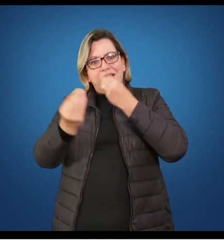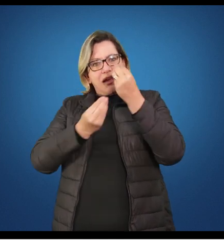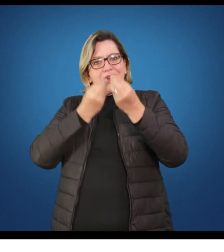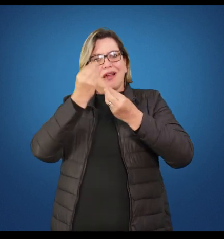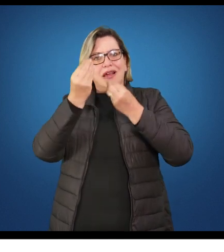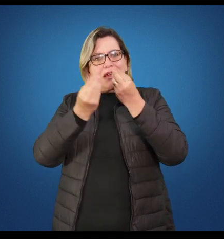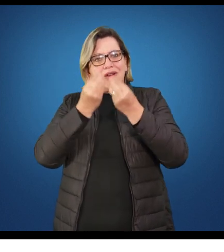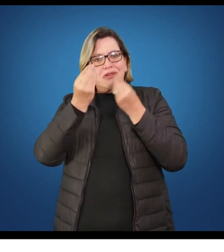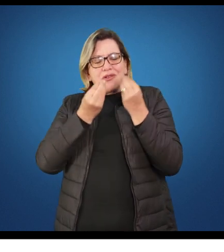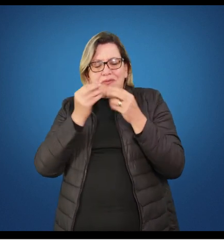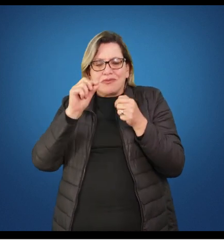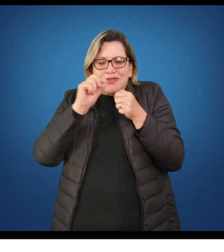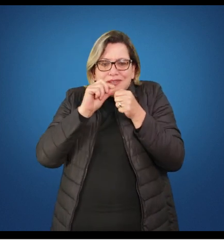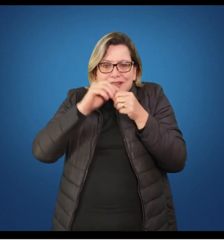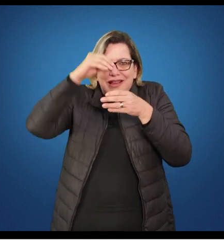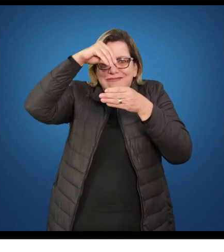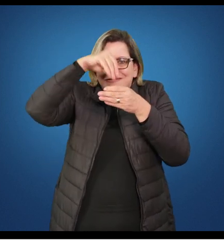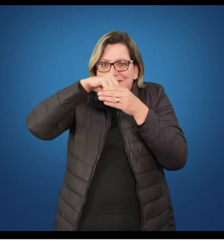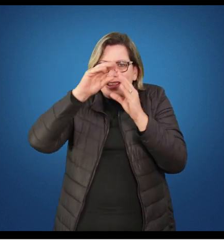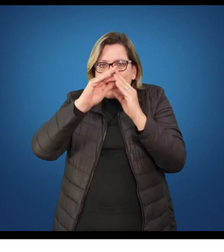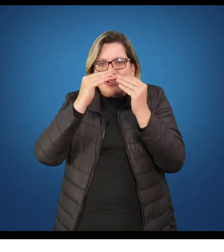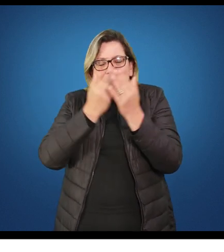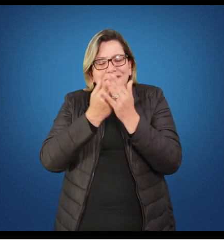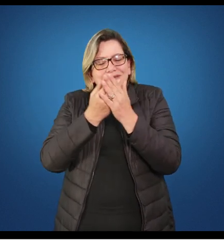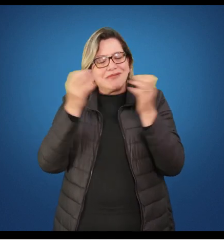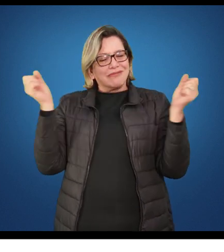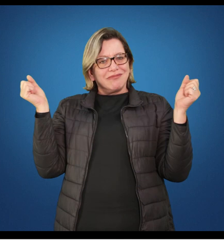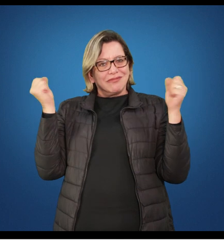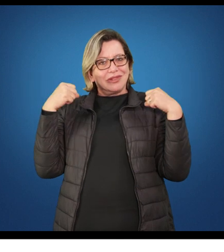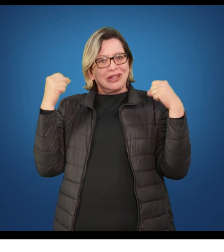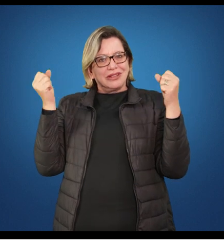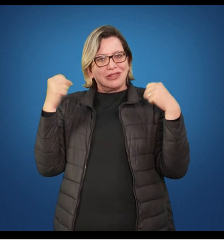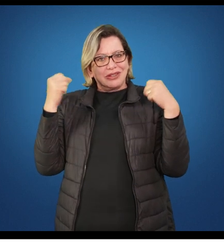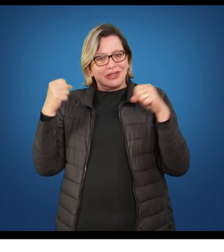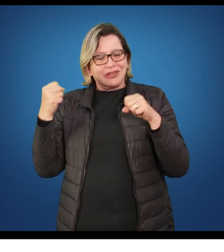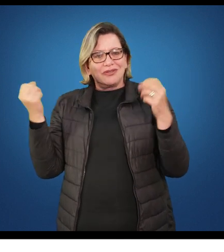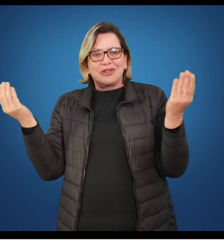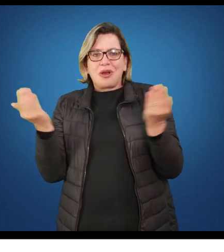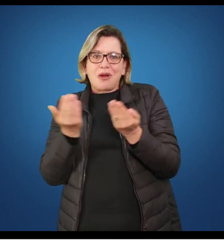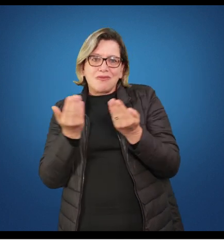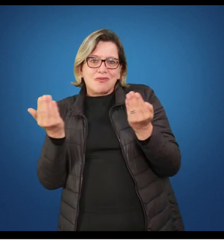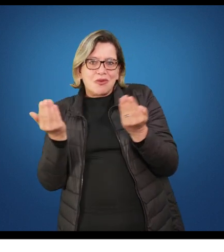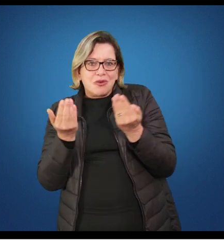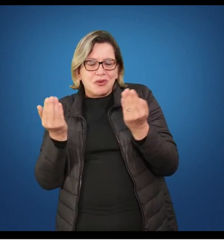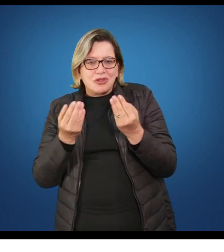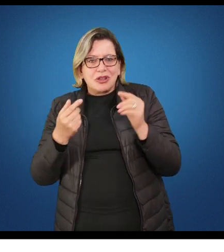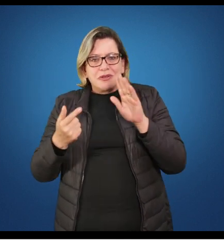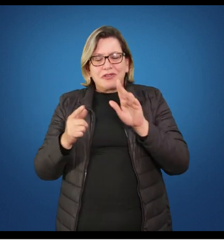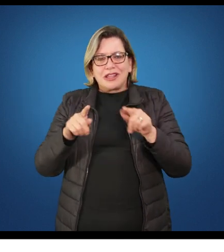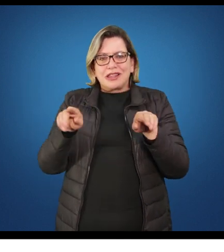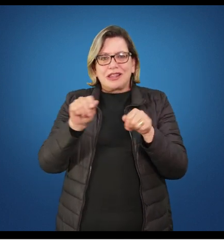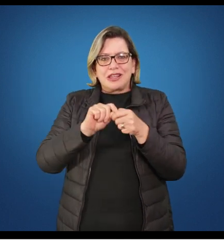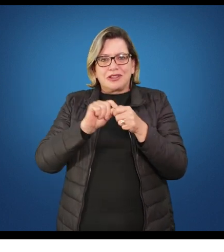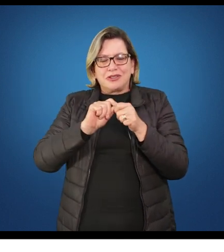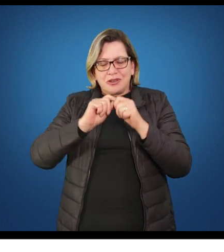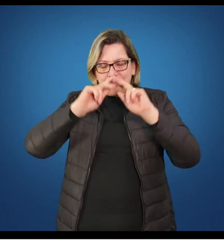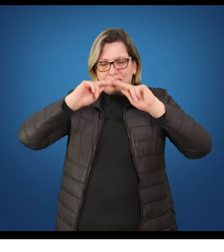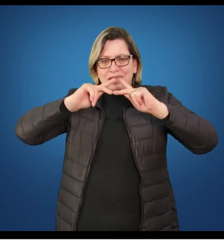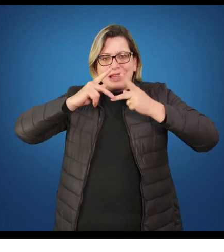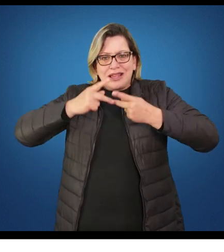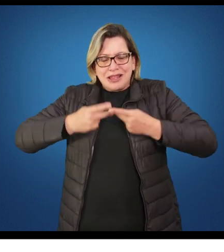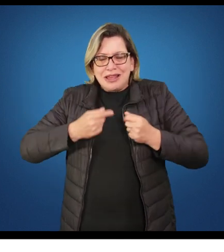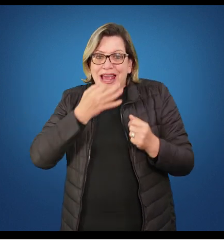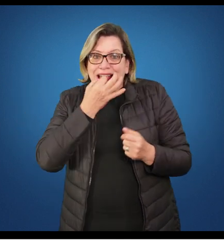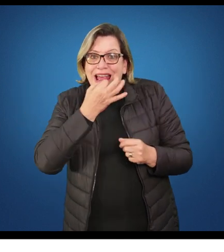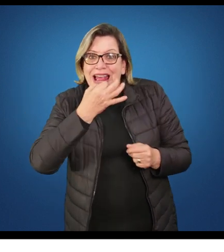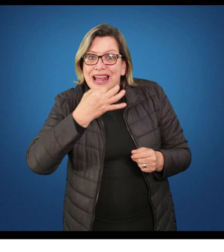chegar numa escola e trabalhar a educação física numa perspectiva mais contemporânea, no sentido da perspectiva mais crítica, de